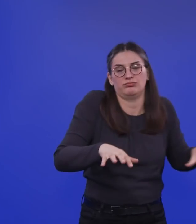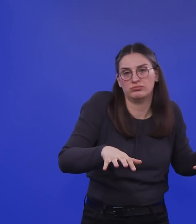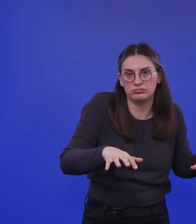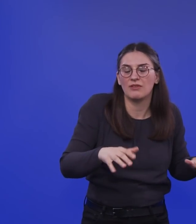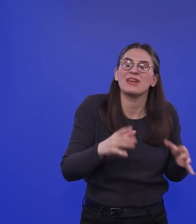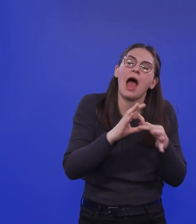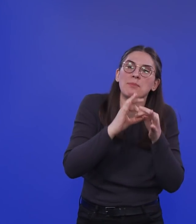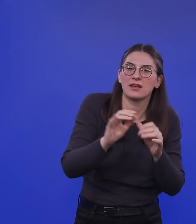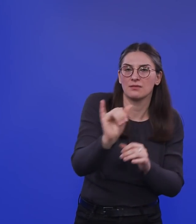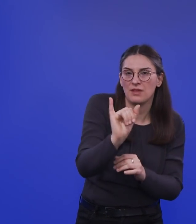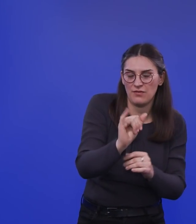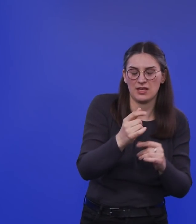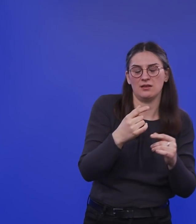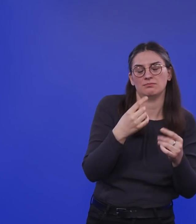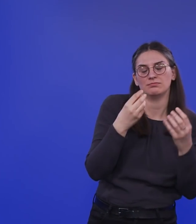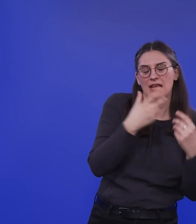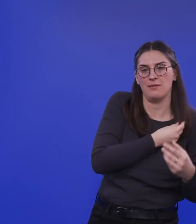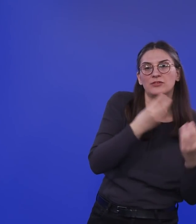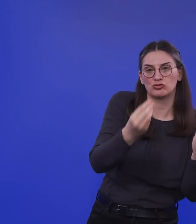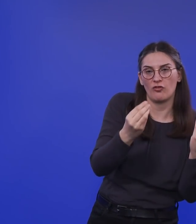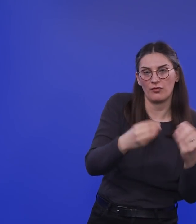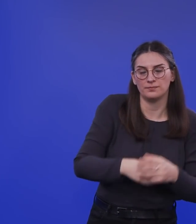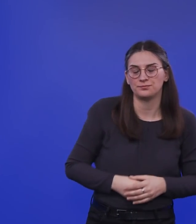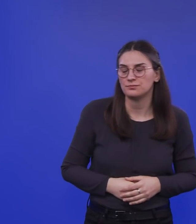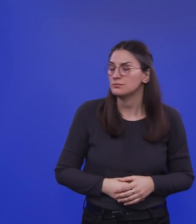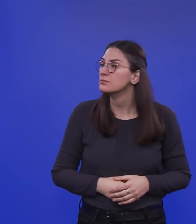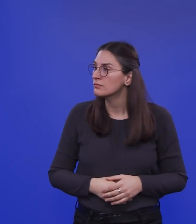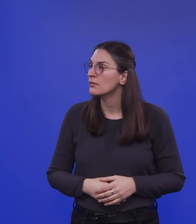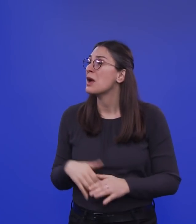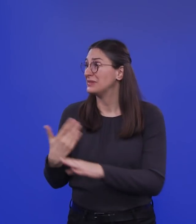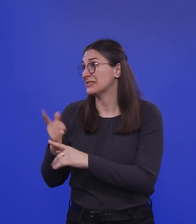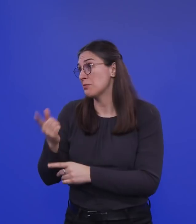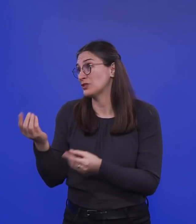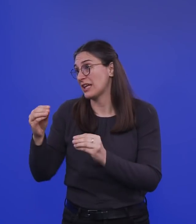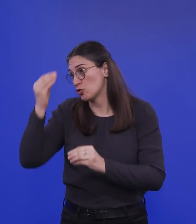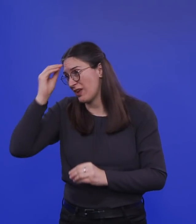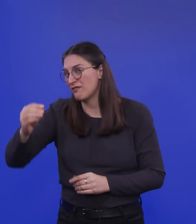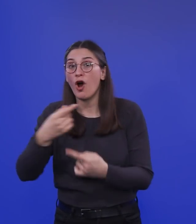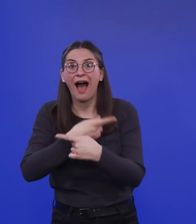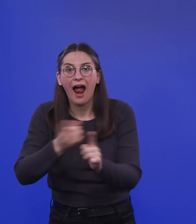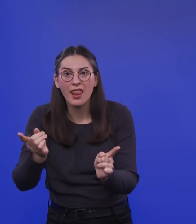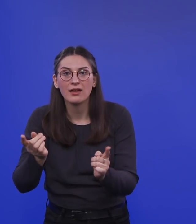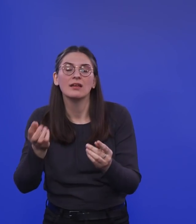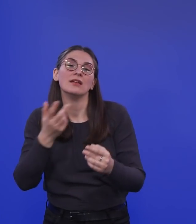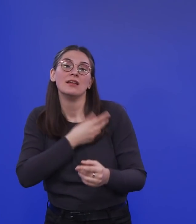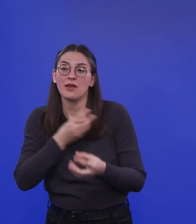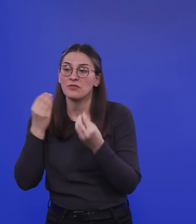zu Impfstoff dann wieder unterschiedlich ist. Da muss man ja auch genau das dazu sagen, dass es bei längst nicht allen Impfstoffen so ist, dass diese sterile oder